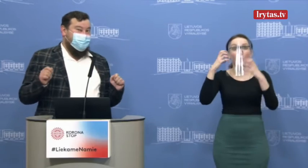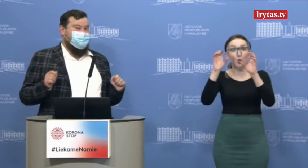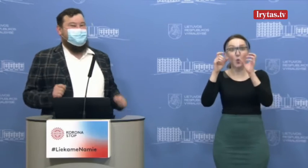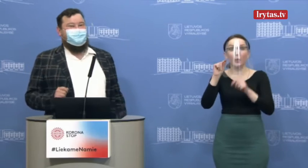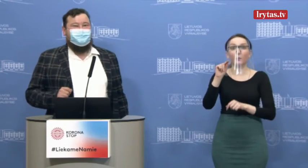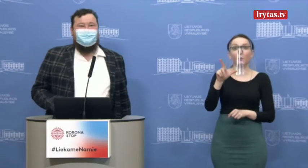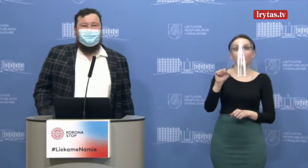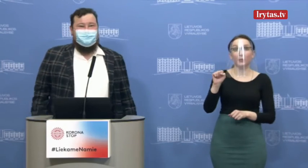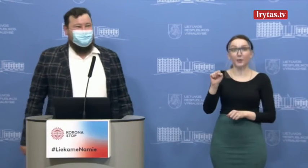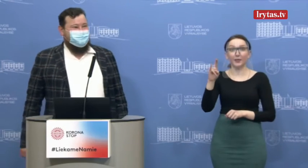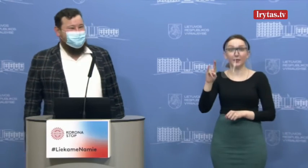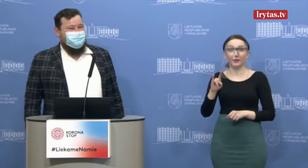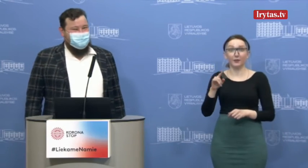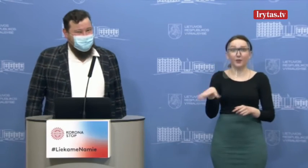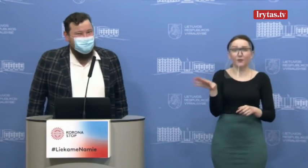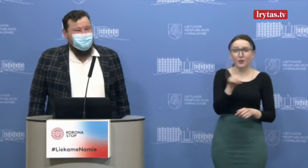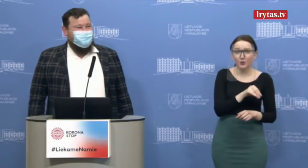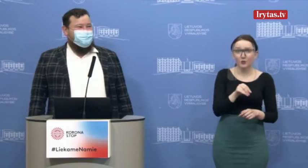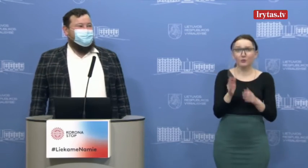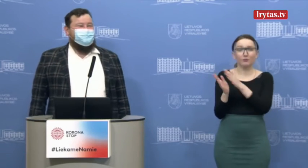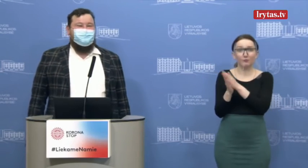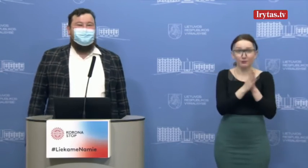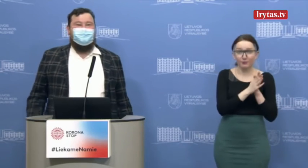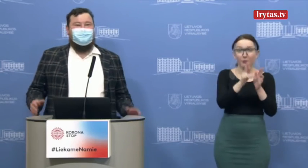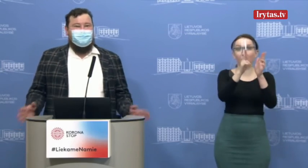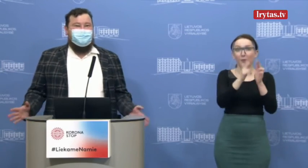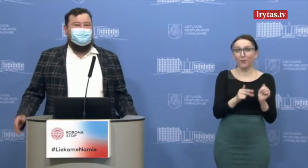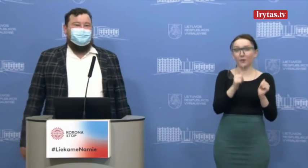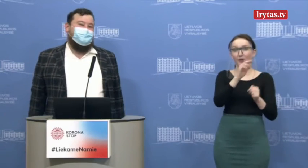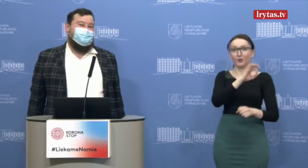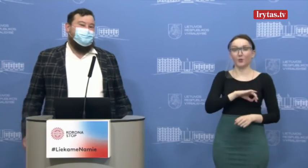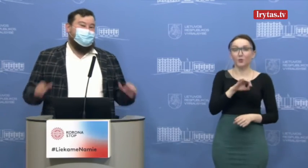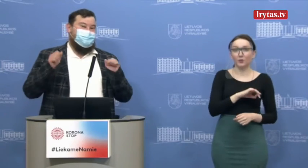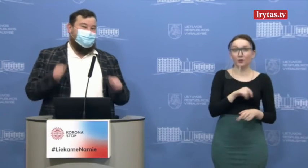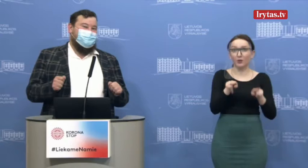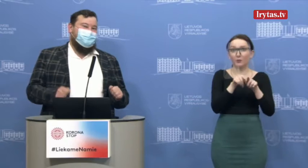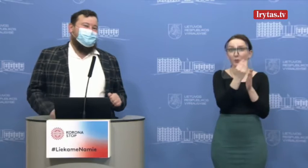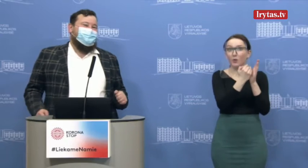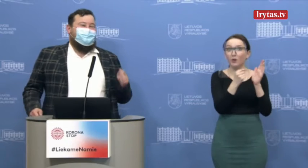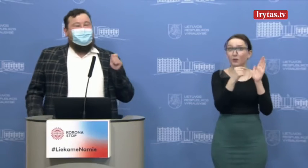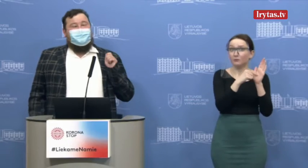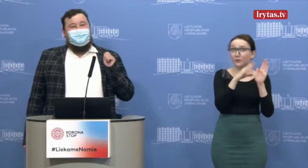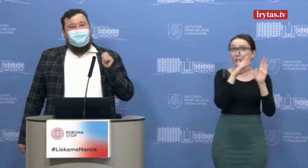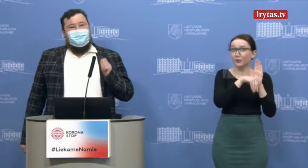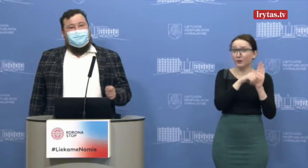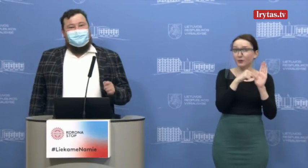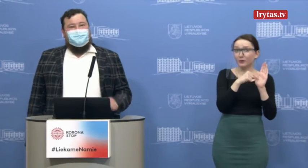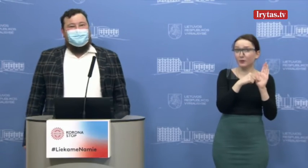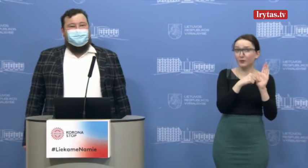pavadinimų karantinas. Taigi visus kviečiu parsisiųsti, naudotis. Taip pat programėlė turi